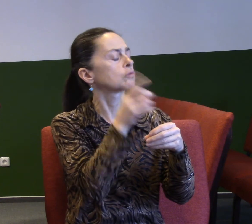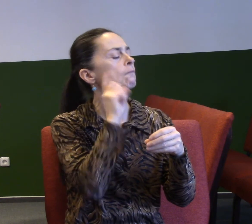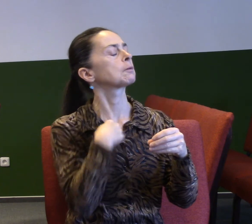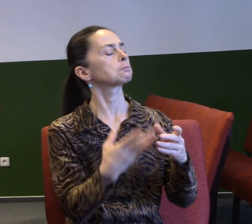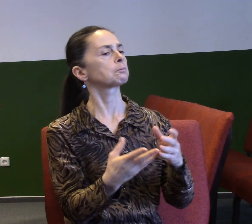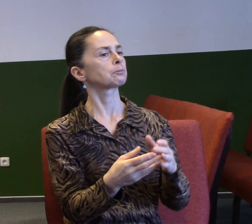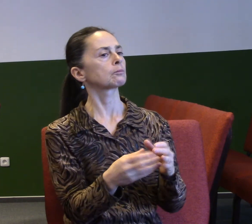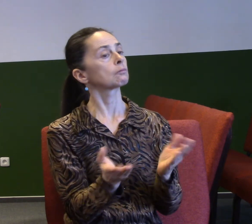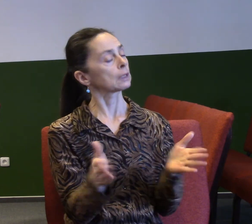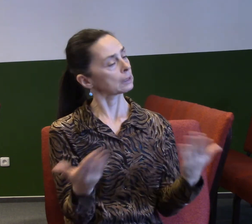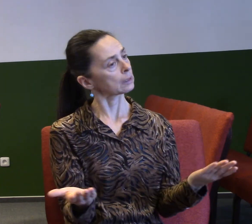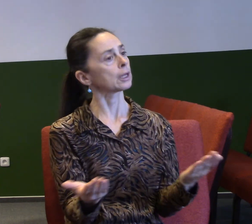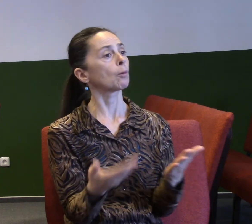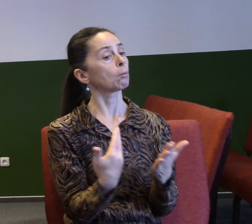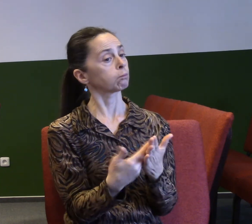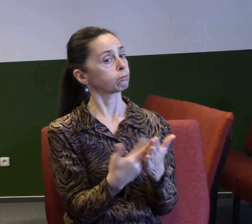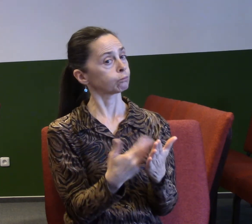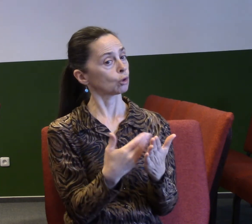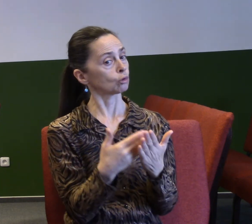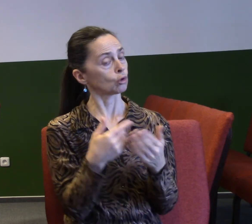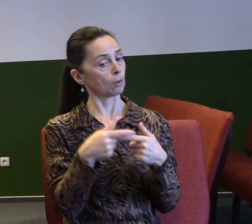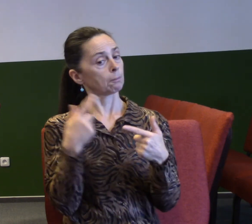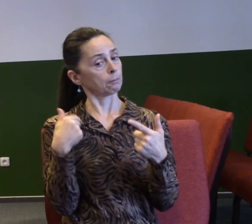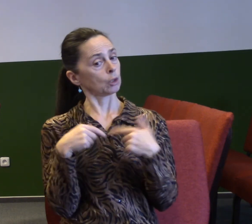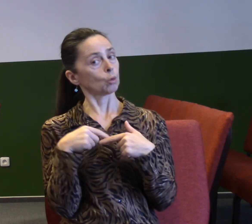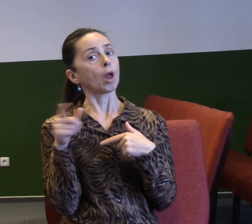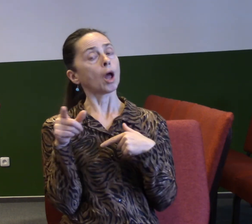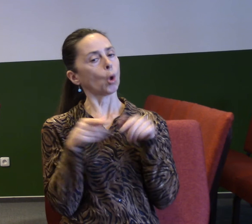protože se naposledy chovala takto, tak je to jasné.